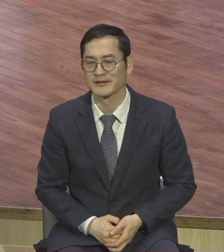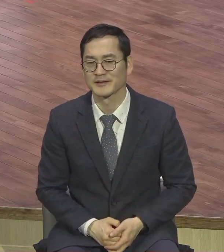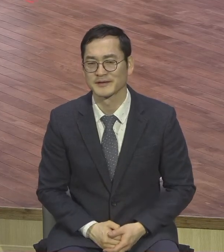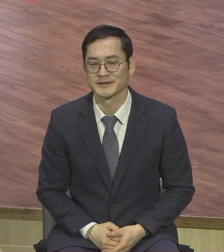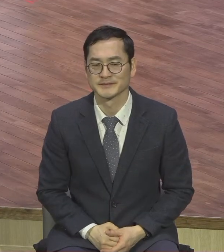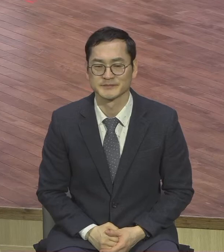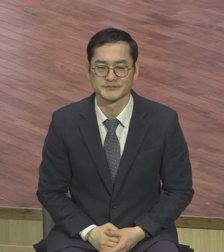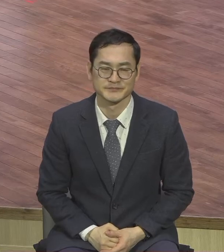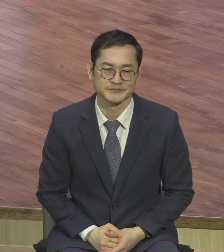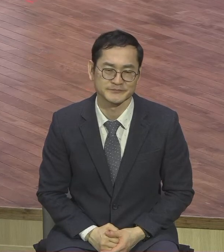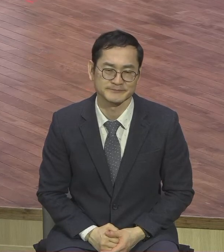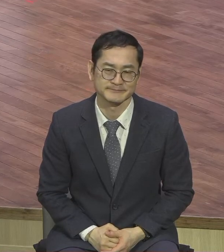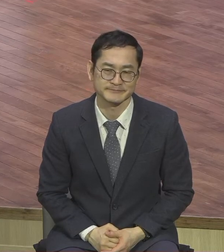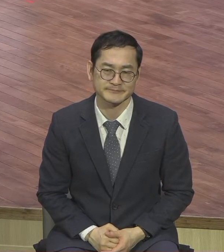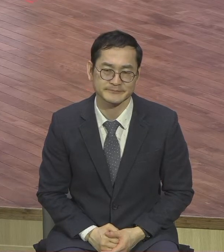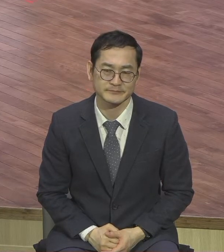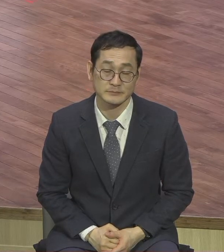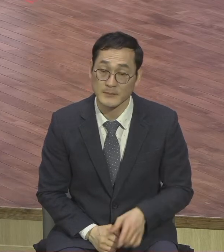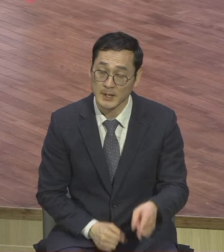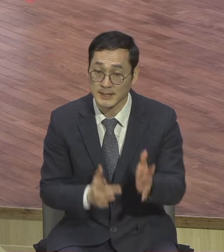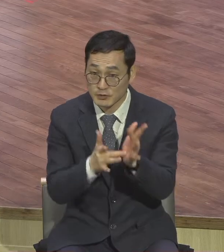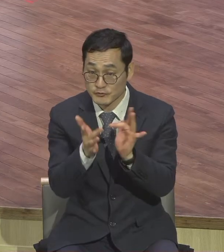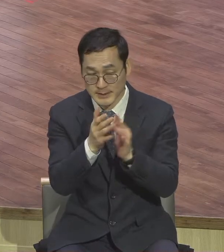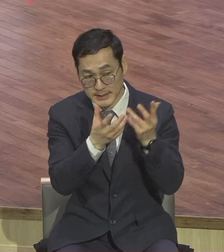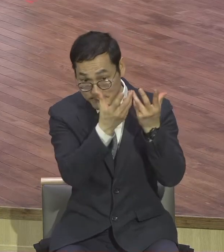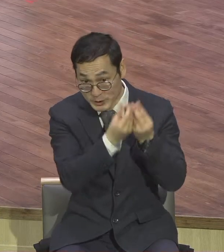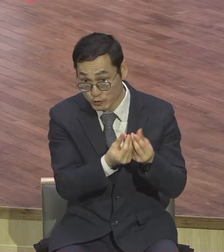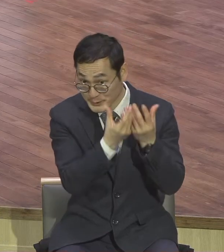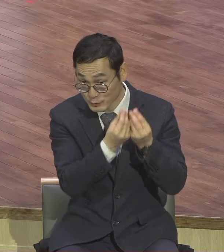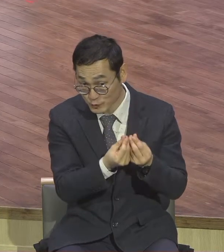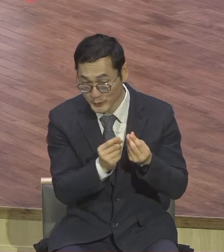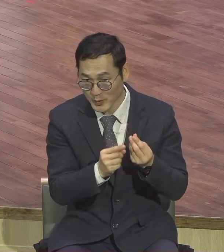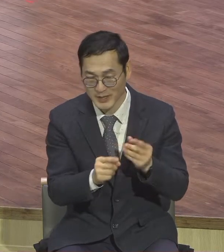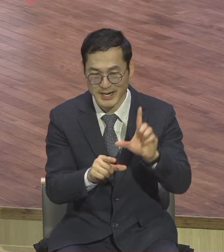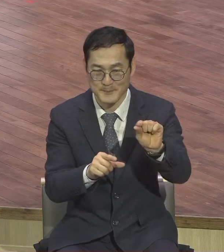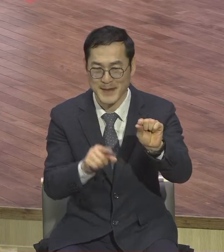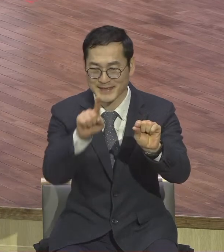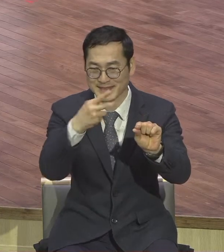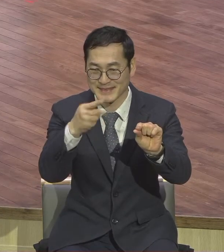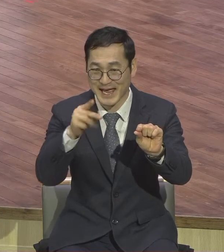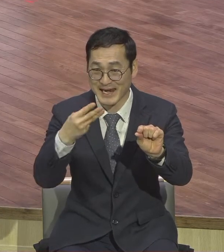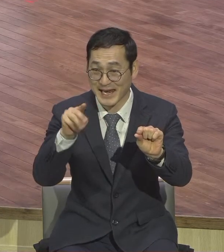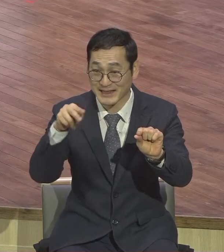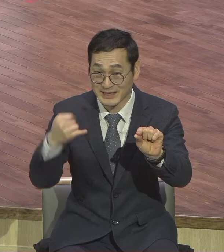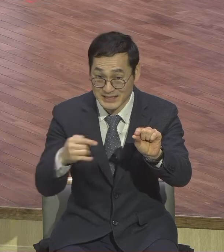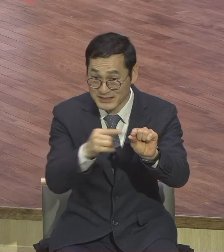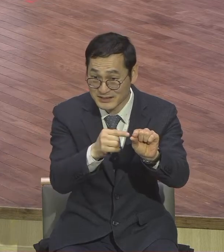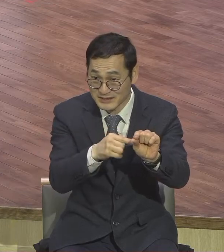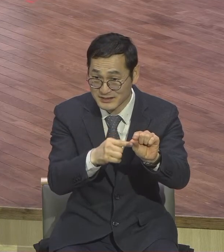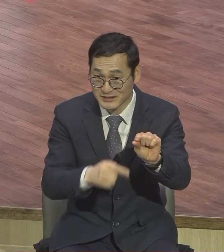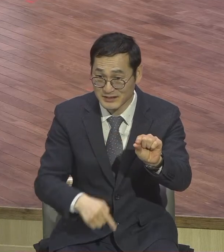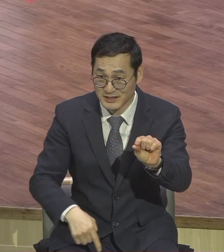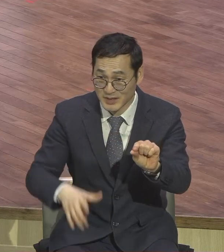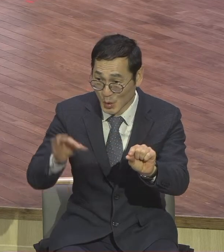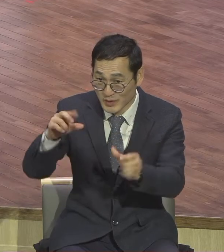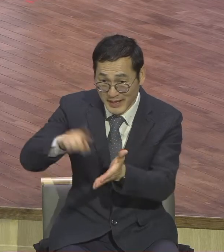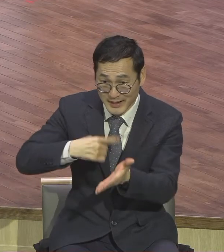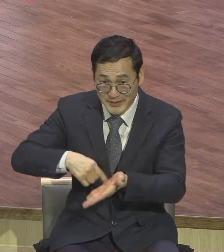이 비유에서 일만 달란트는 우리 스스로 절대 해결할 수 없는